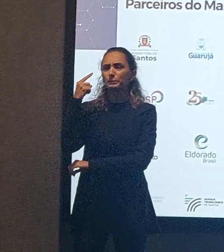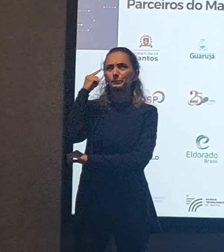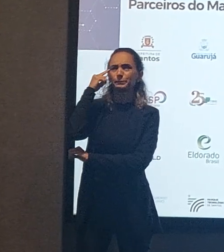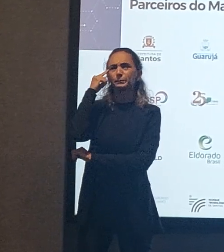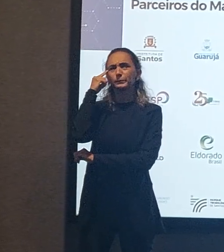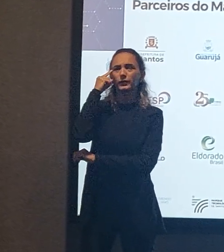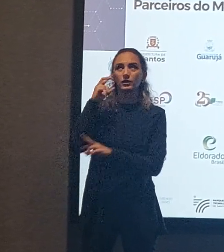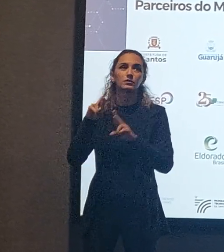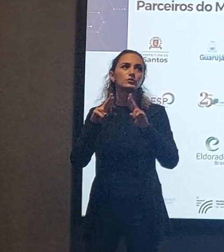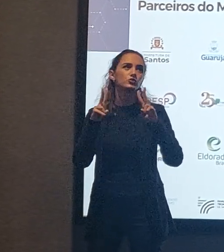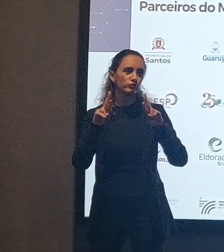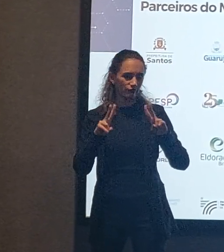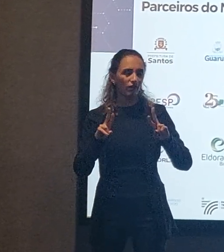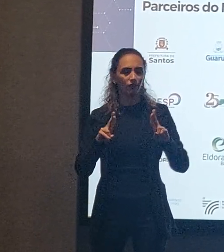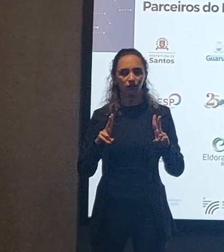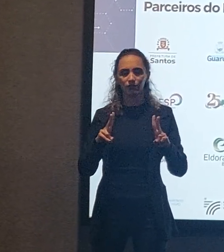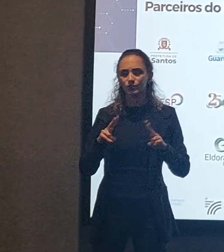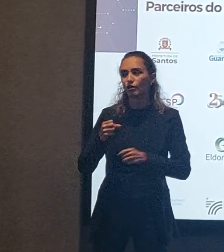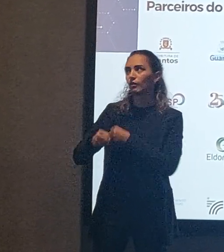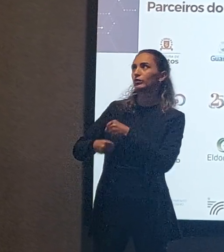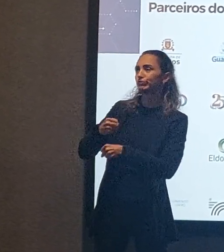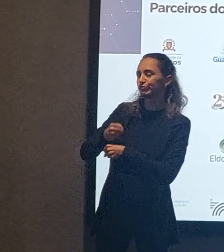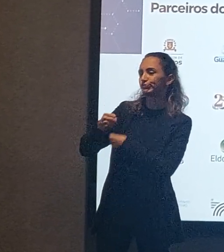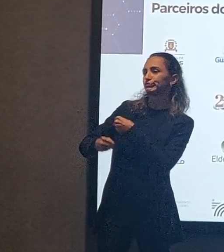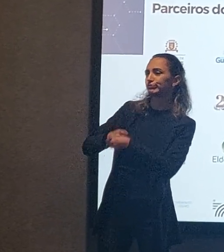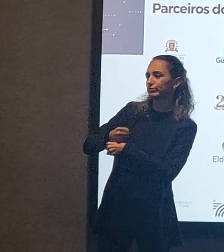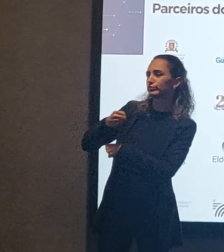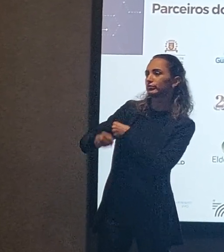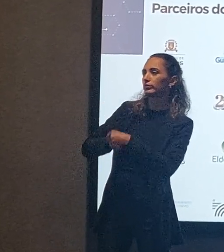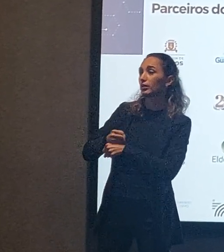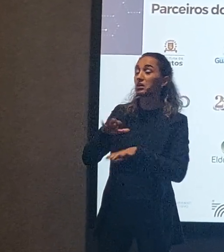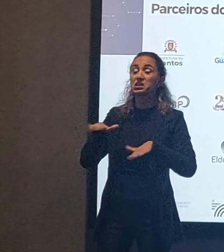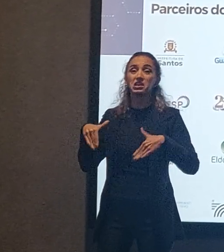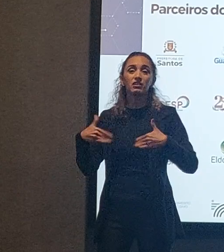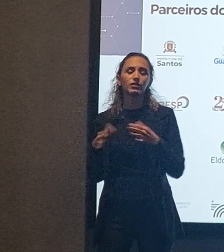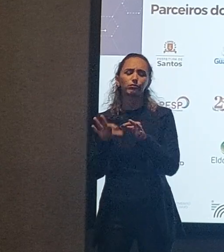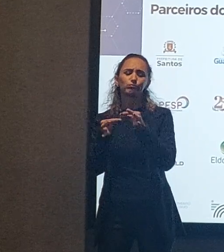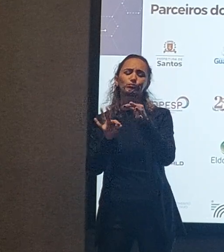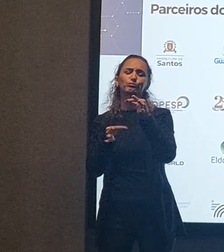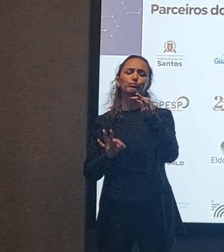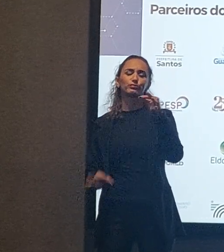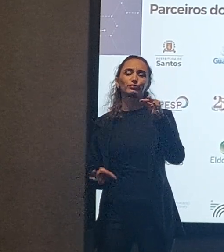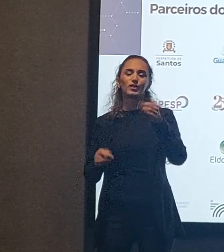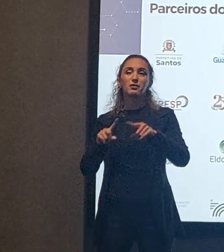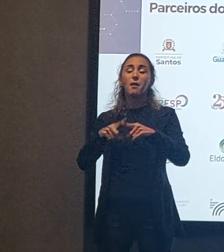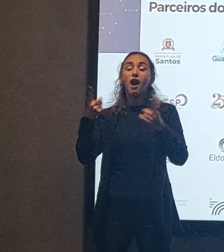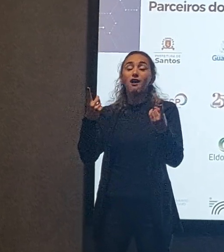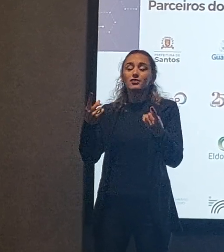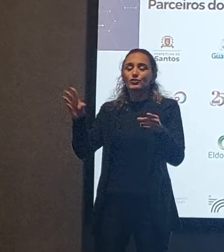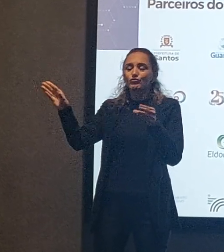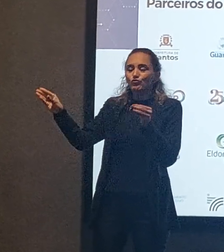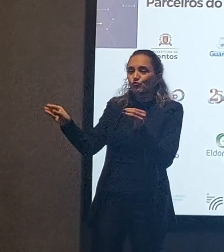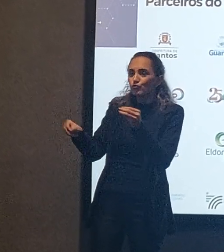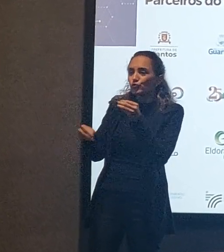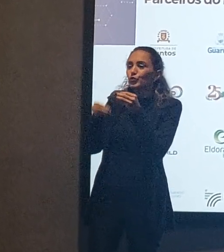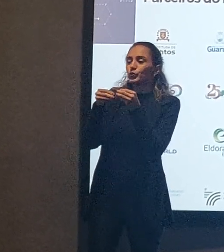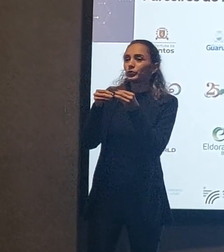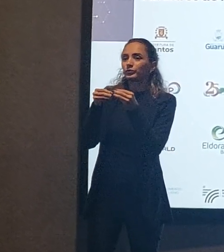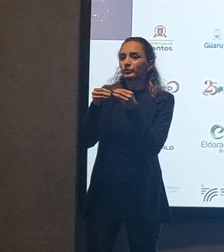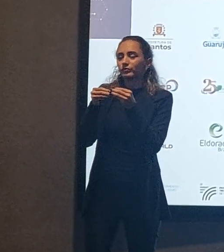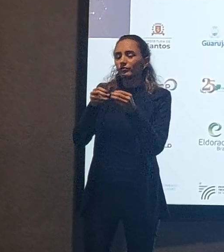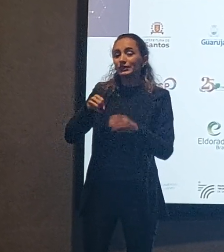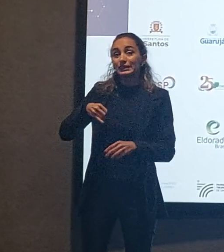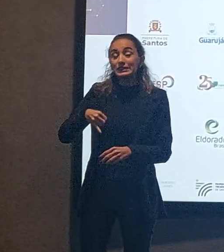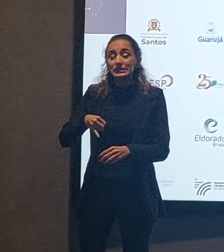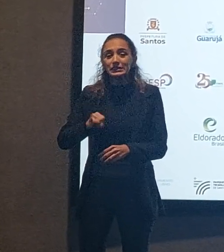de forma diferente do que é feito ano após ano. Então, eu ia até me esticar um pouco mais nisso, mas bem de forma reduzida, se